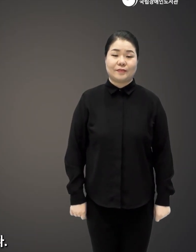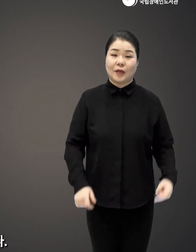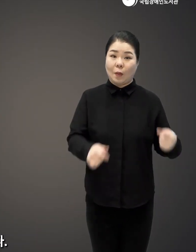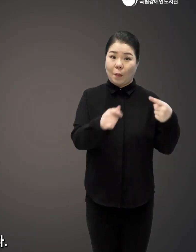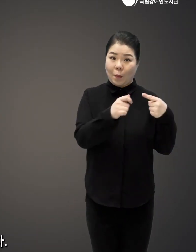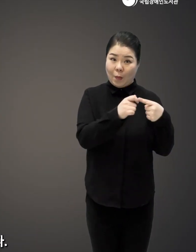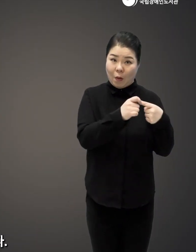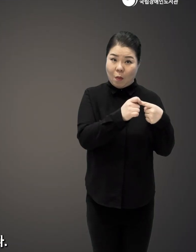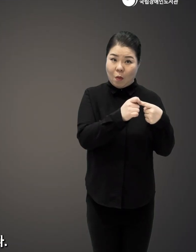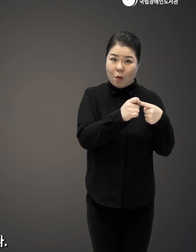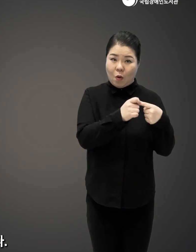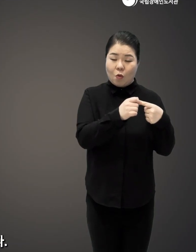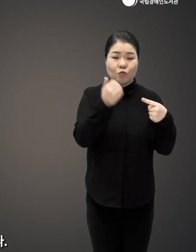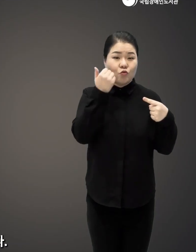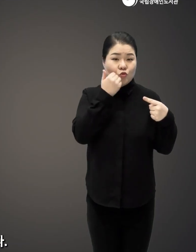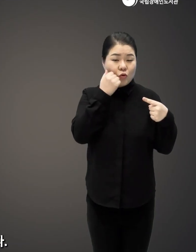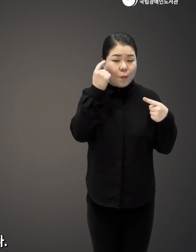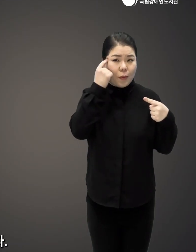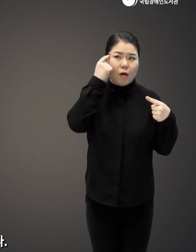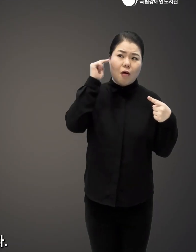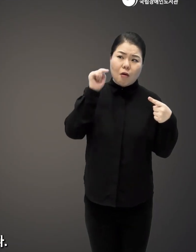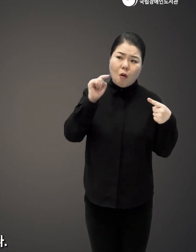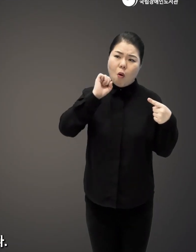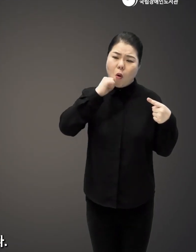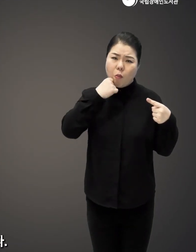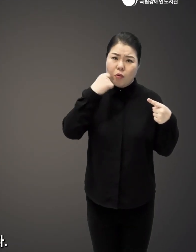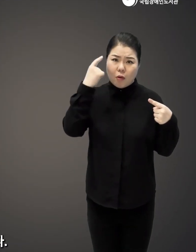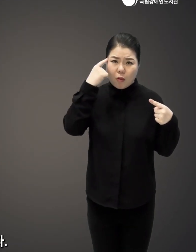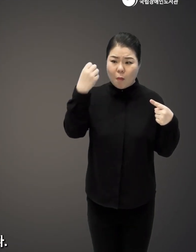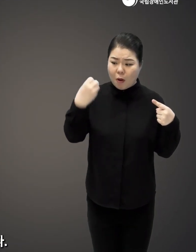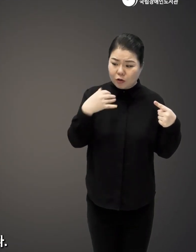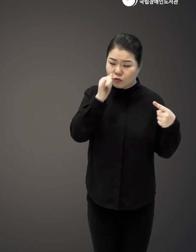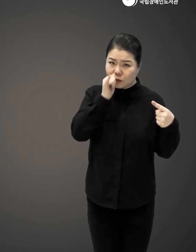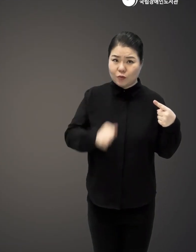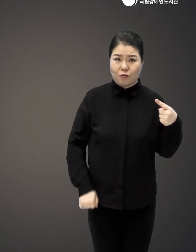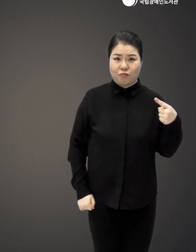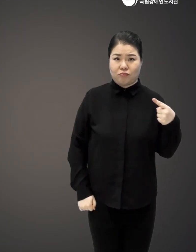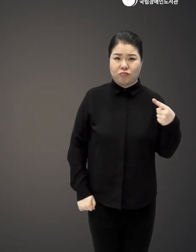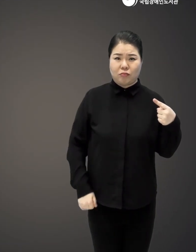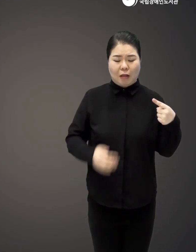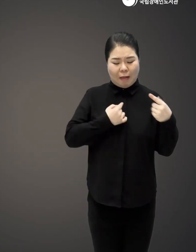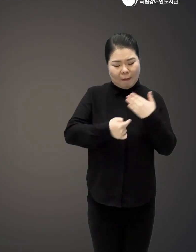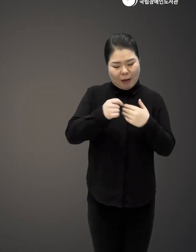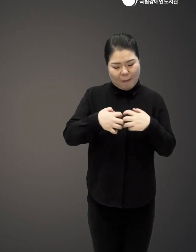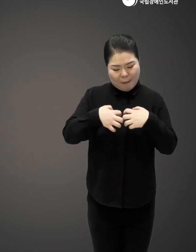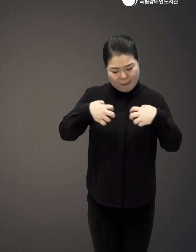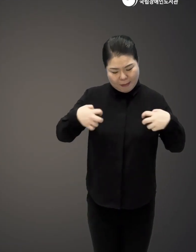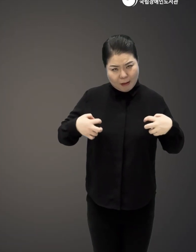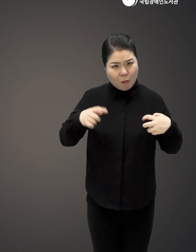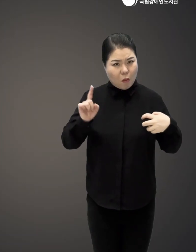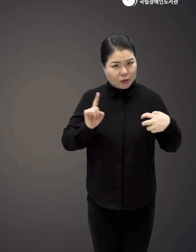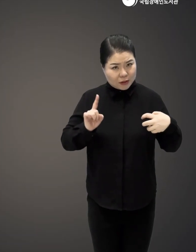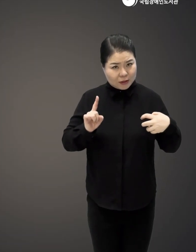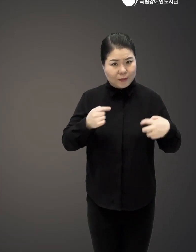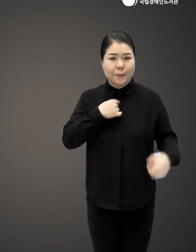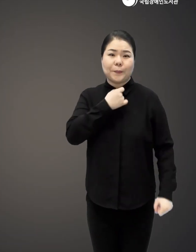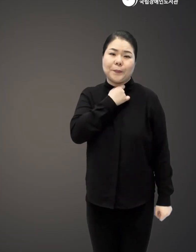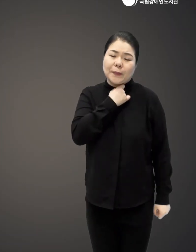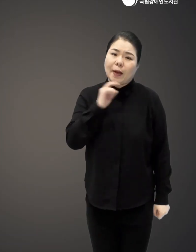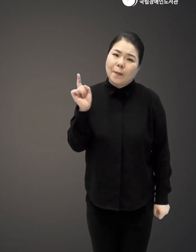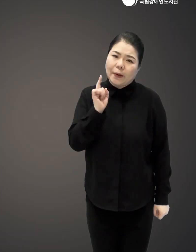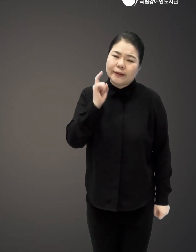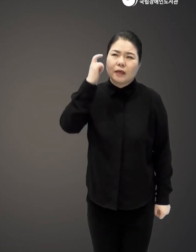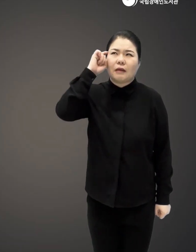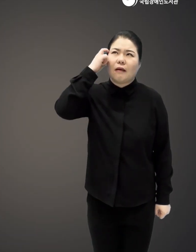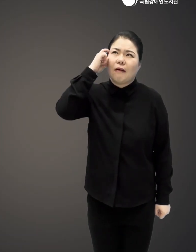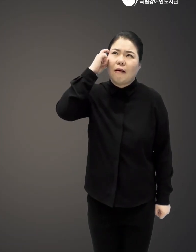어떤 사람은 또 인지 단계에서 어려움을 호소하기도 합니다 내 마음이 좀 어떤 건지 내가 지금 뭘